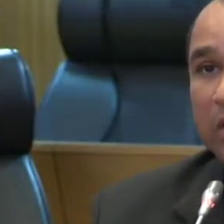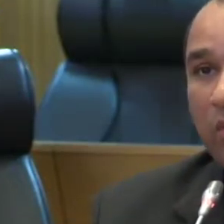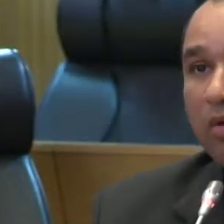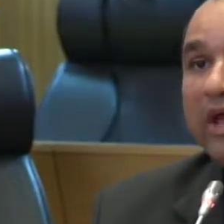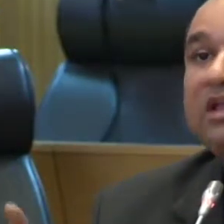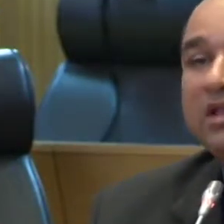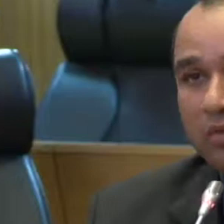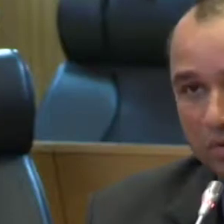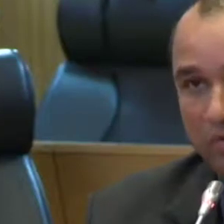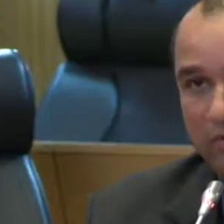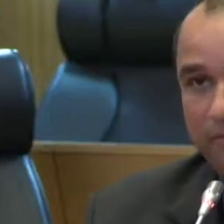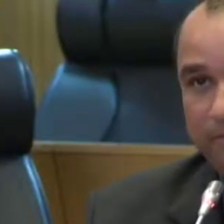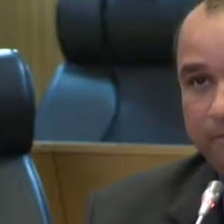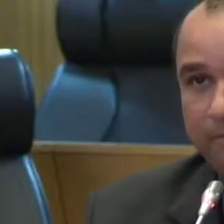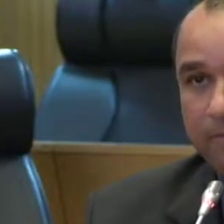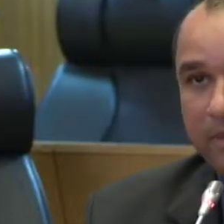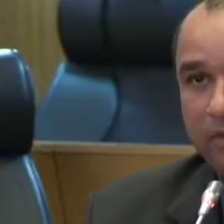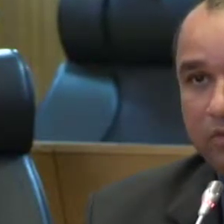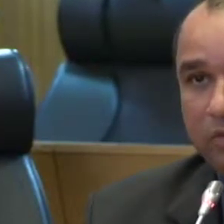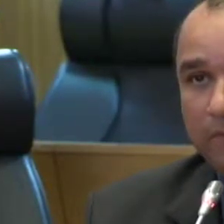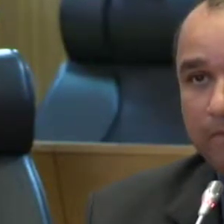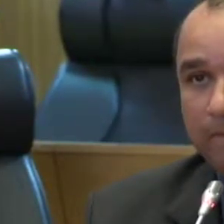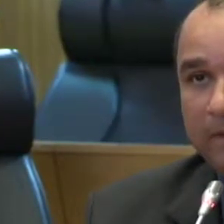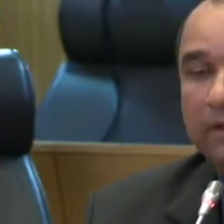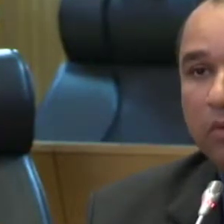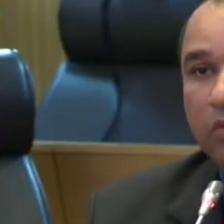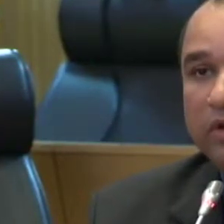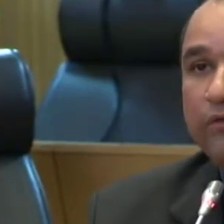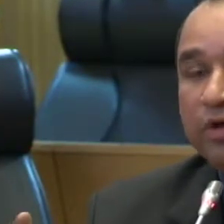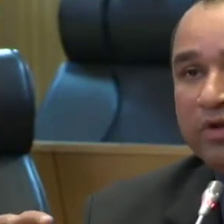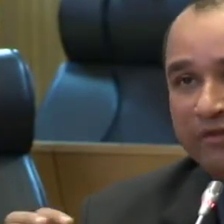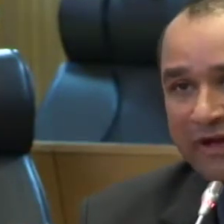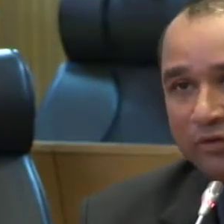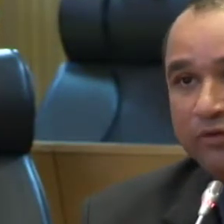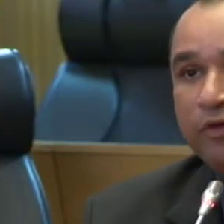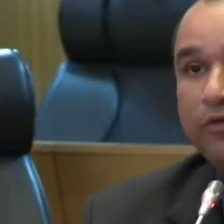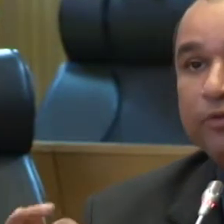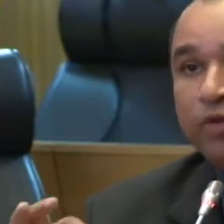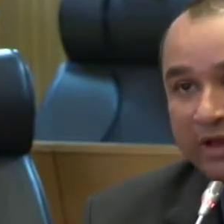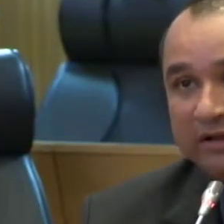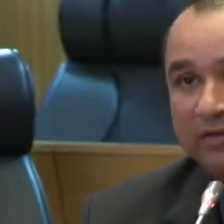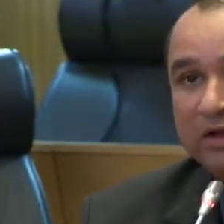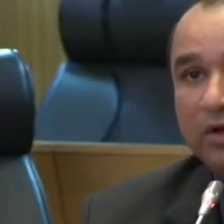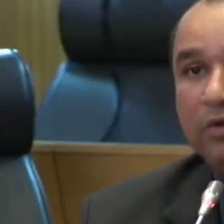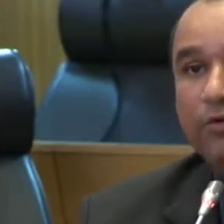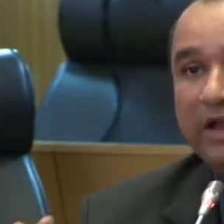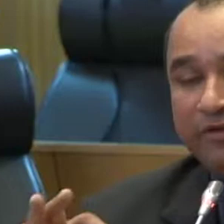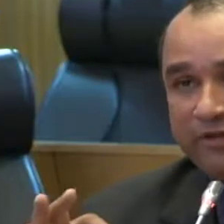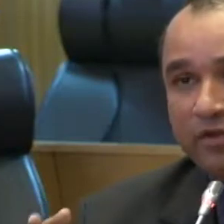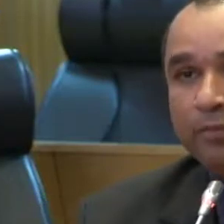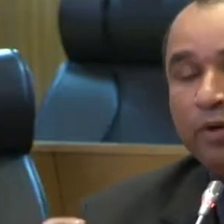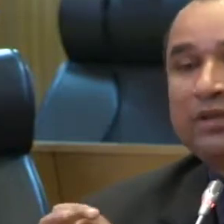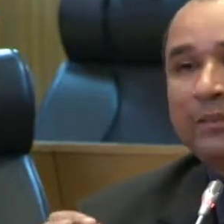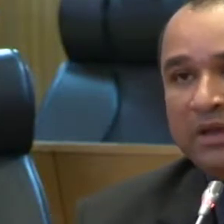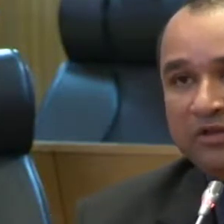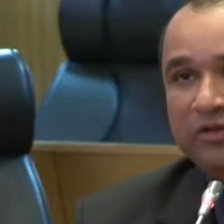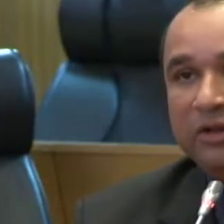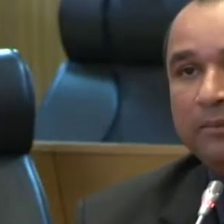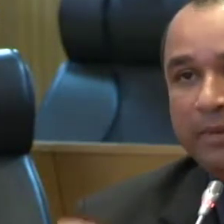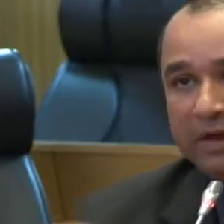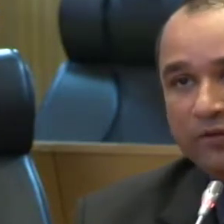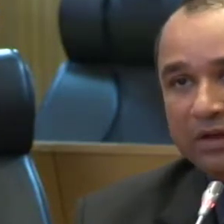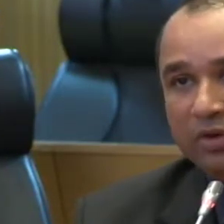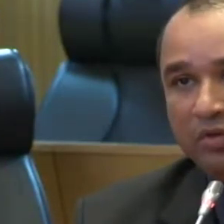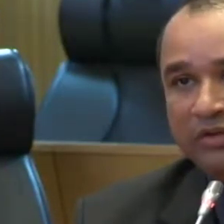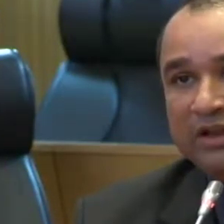qualquer item do acordo. Então, o que foi levado, o foi feito por eles, foi aceito prontamente